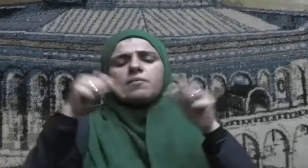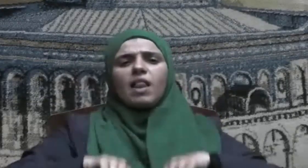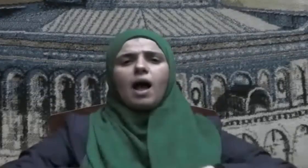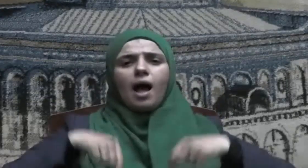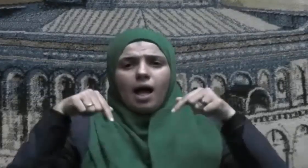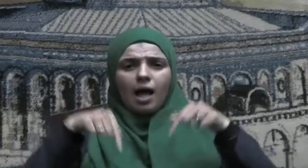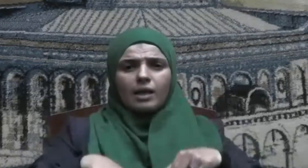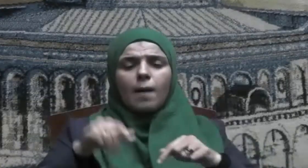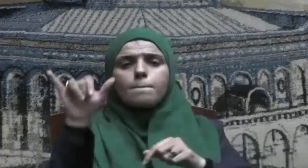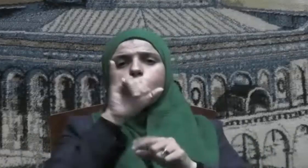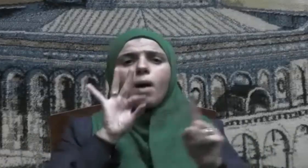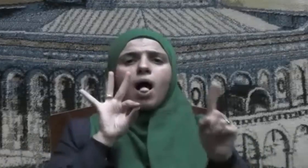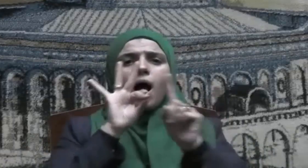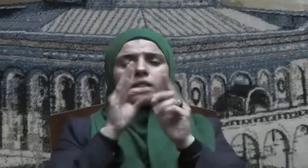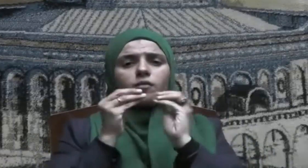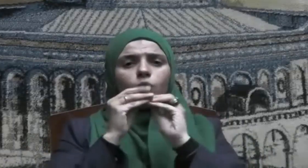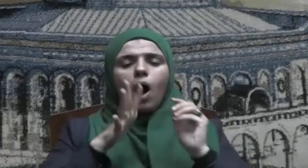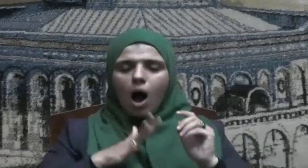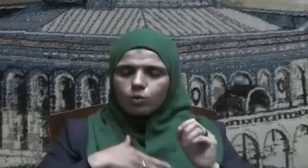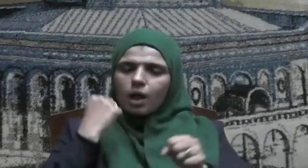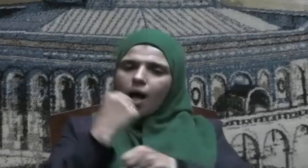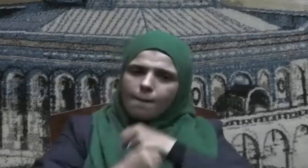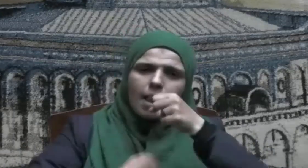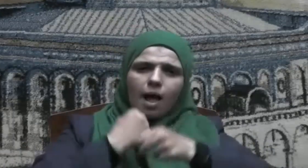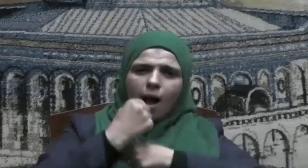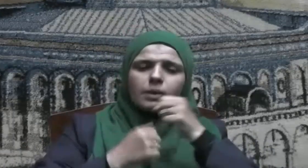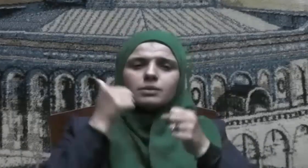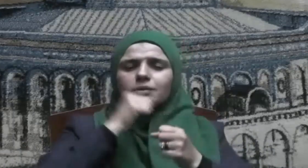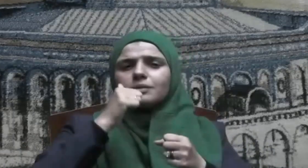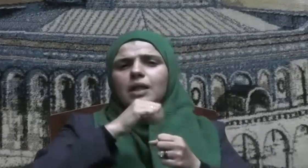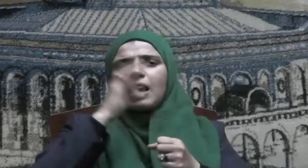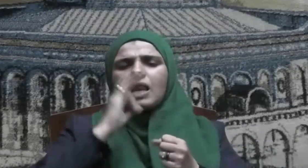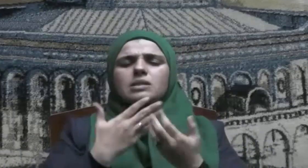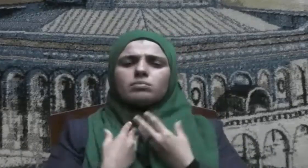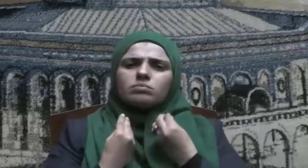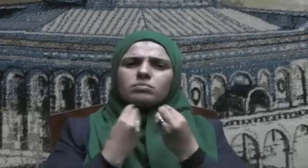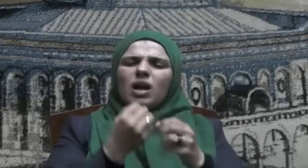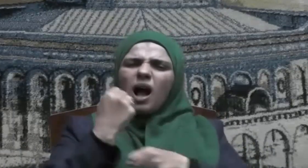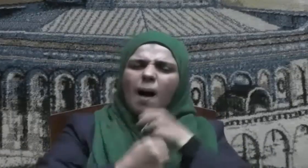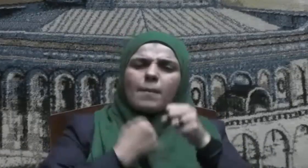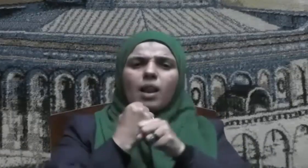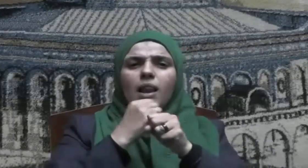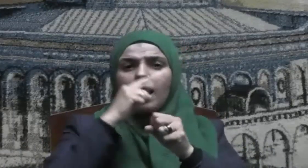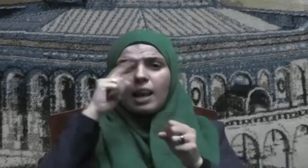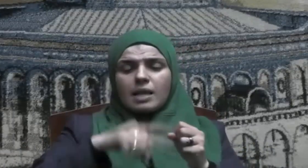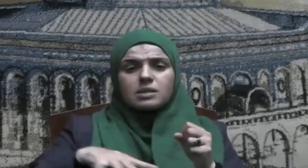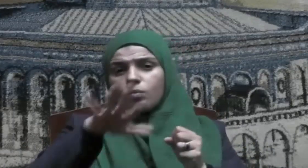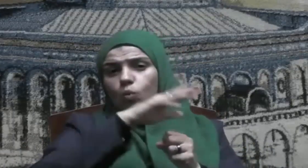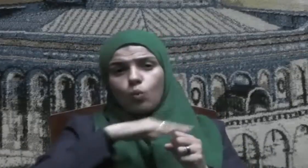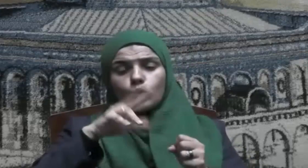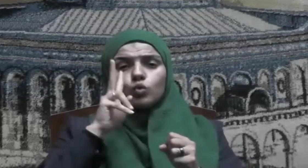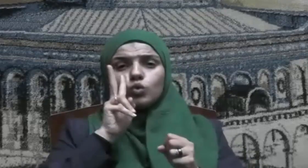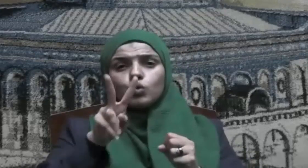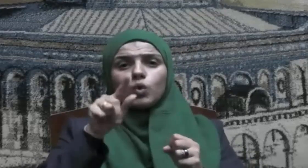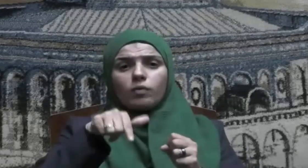يستنزم تضعيات الجسابة مكافئة لها ولغيب أن سنوء الأهداف